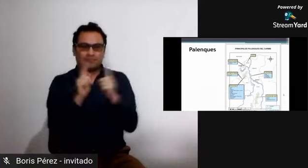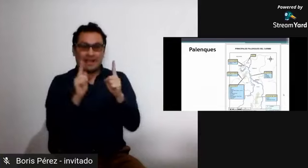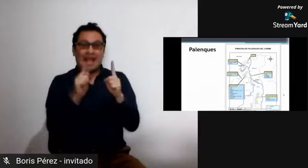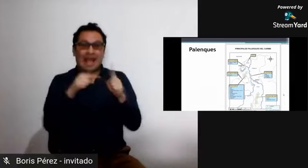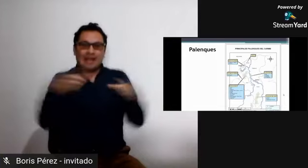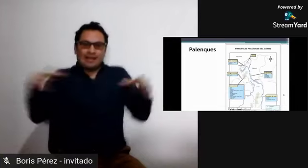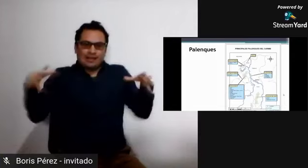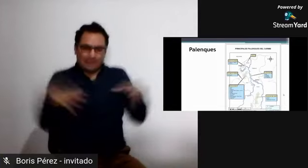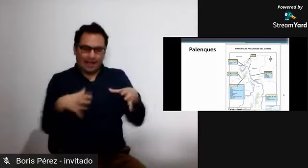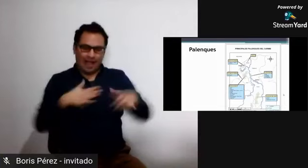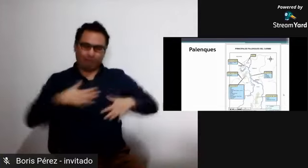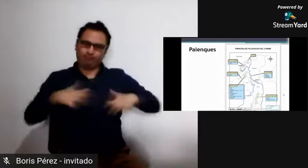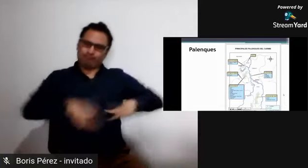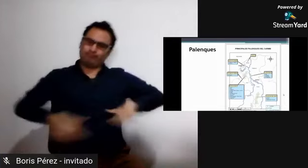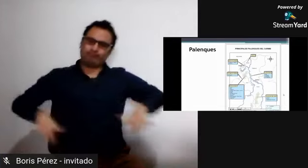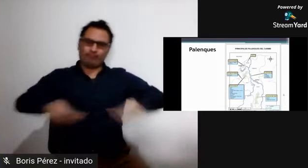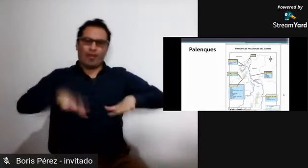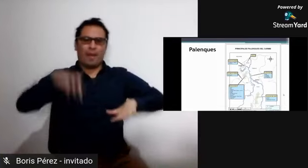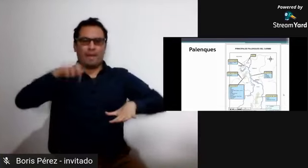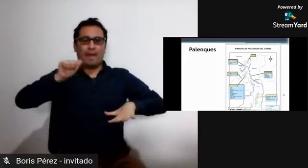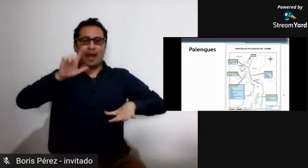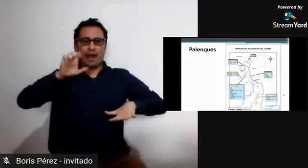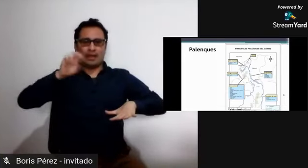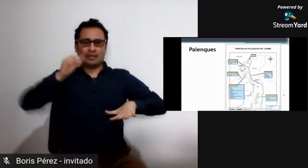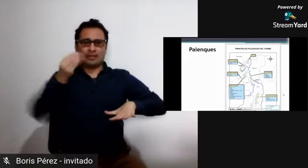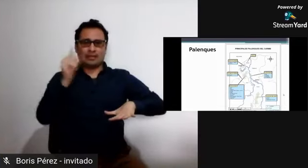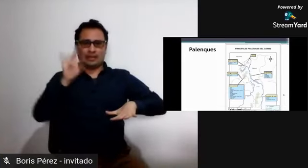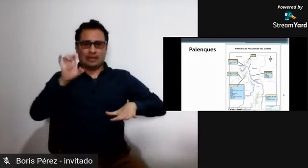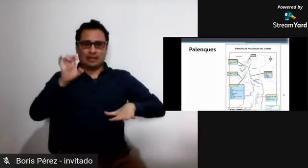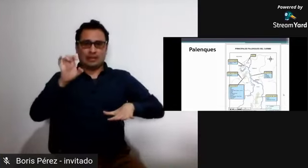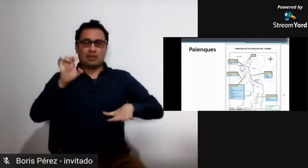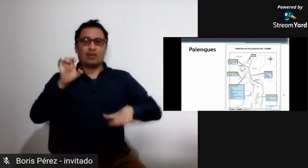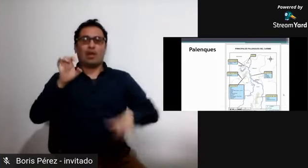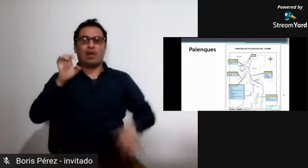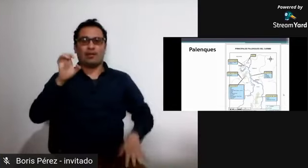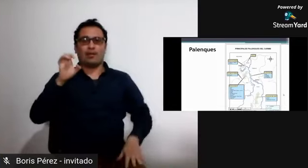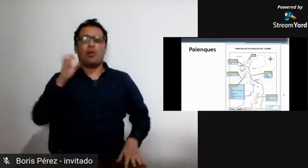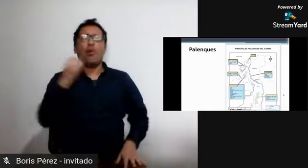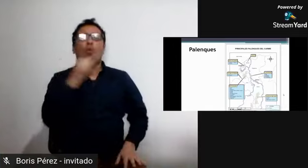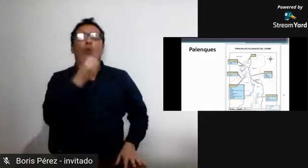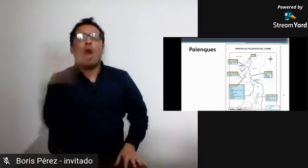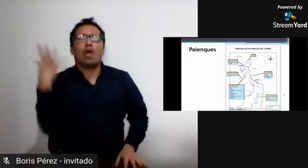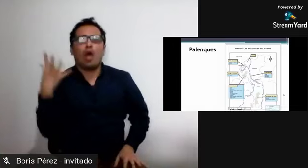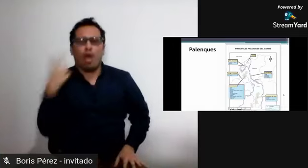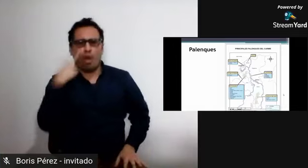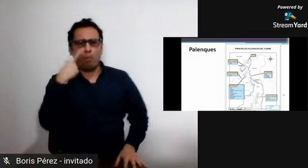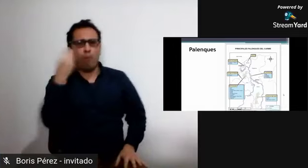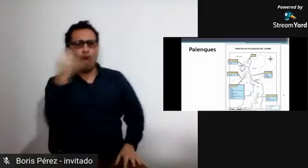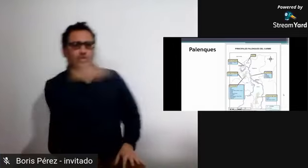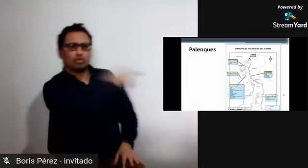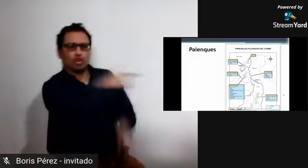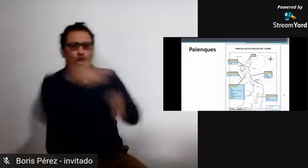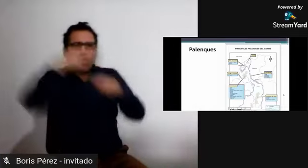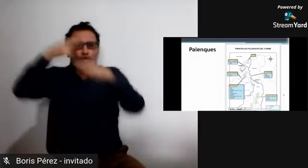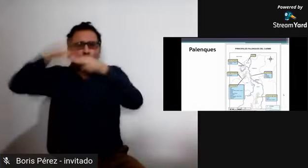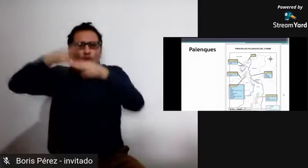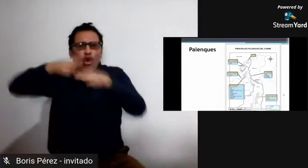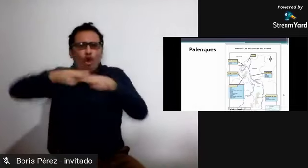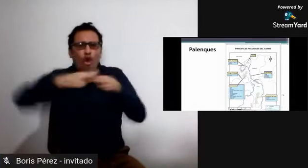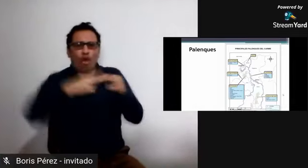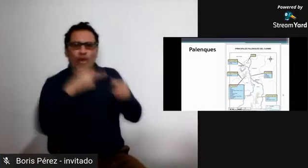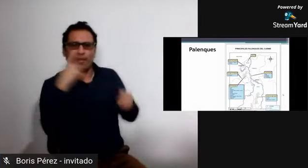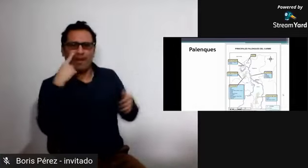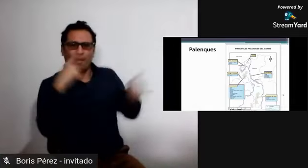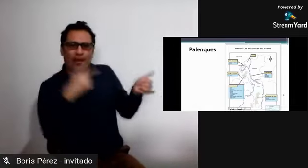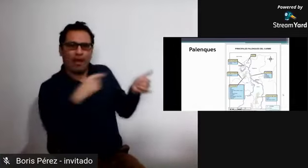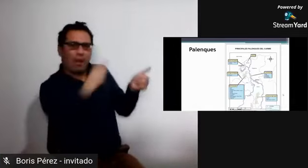armaban sus espacios de vivienda y estos lugares fueron llamados palenques. Aquí